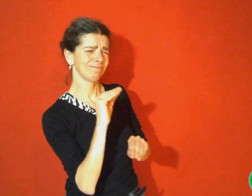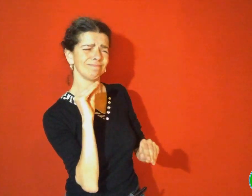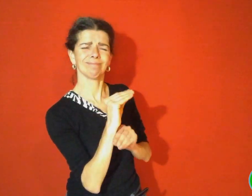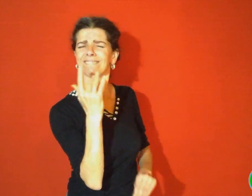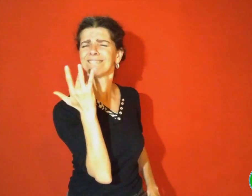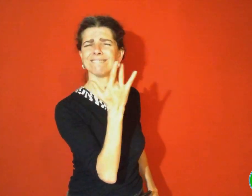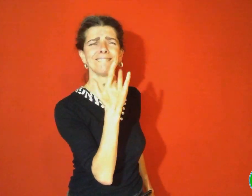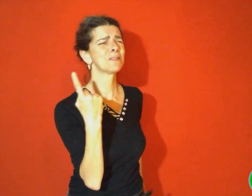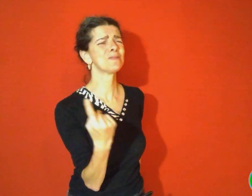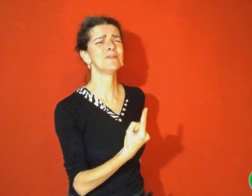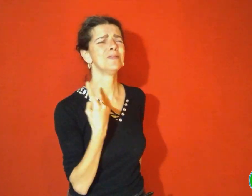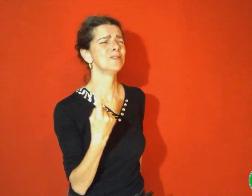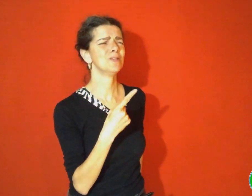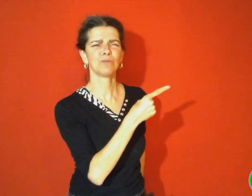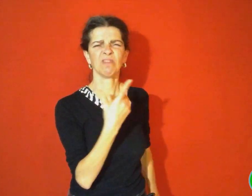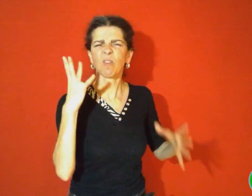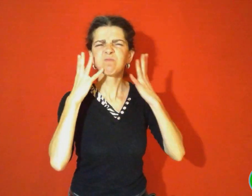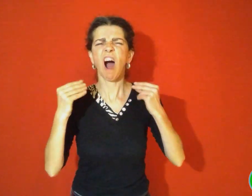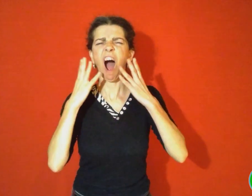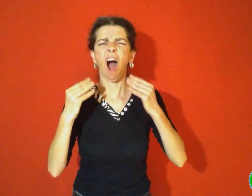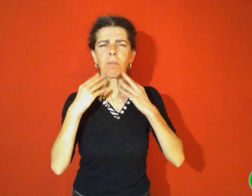L'ogre toujours bien nourri rasa sa barbe piquante